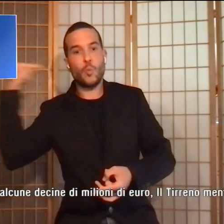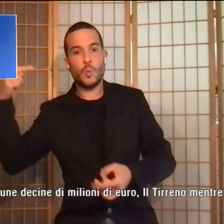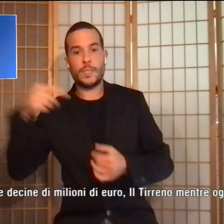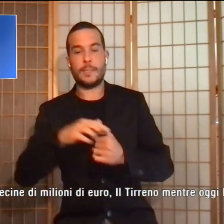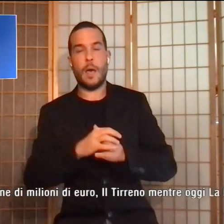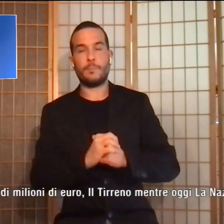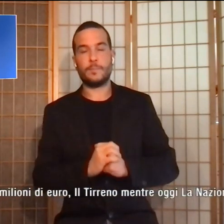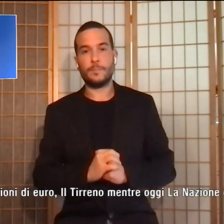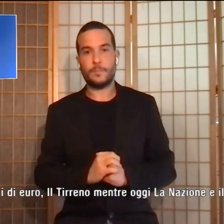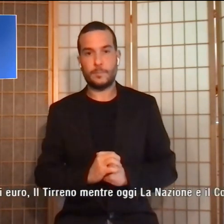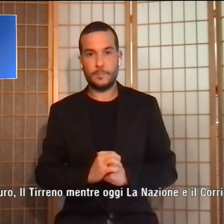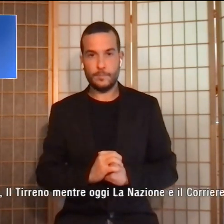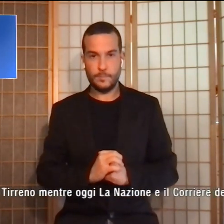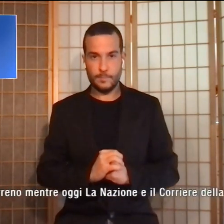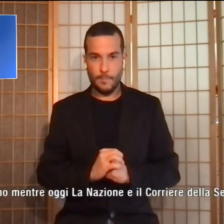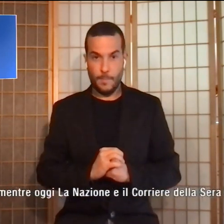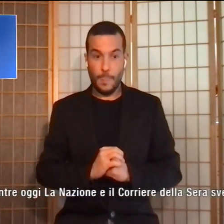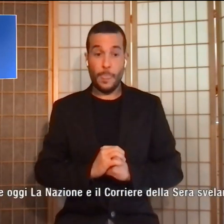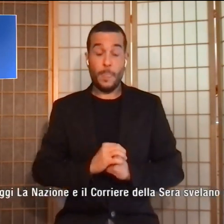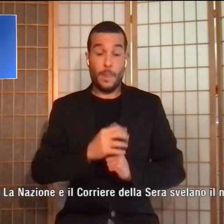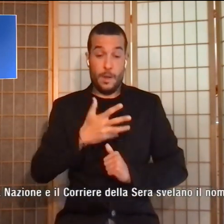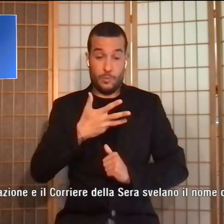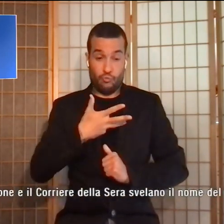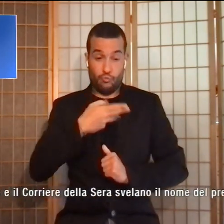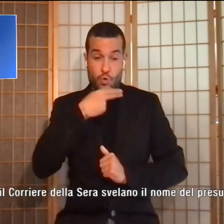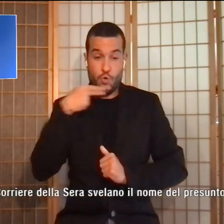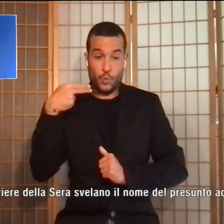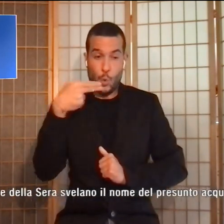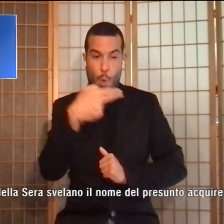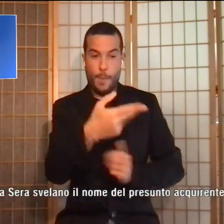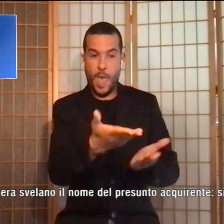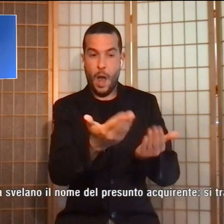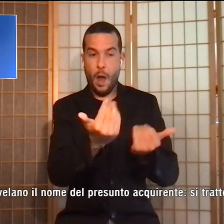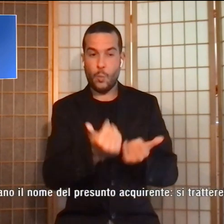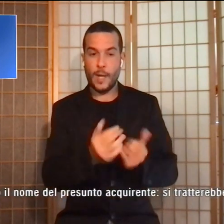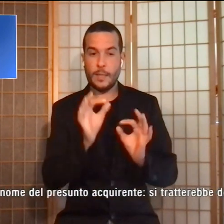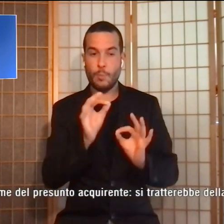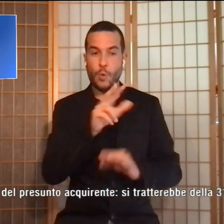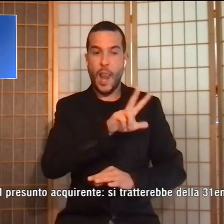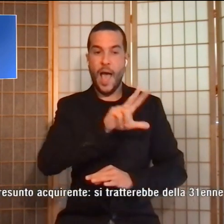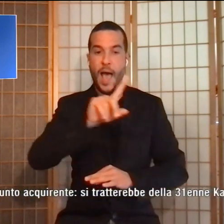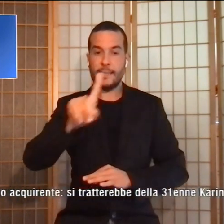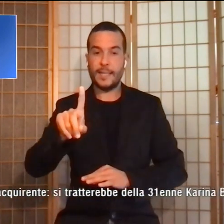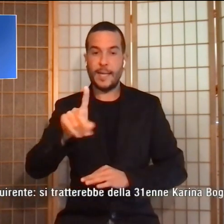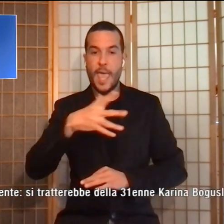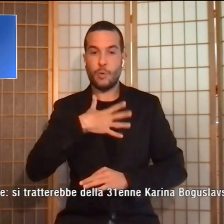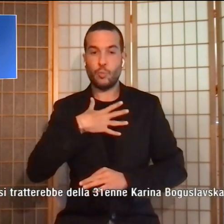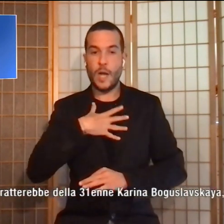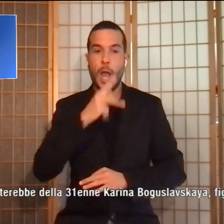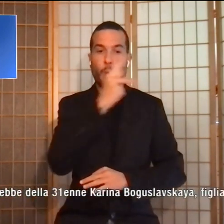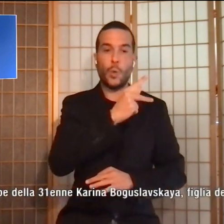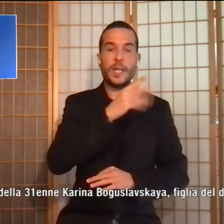Adesso emerge il nome del presunto acquirente, si tratta della 31enne Carina Boguslaia,